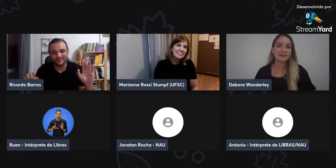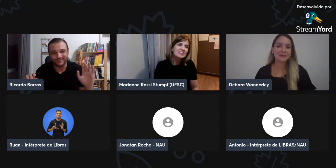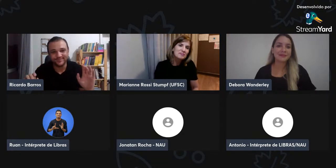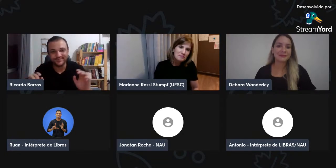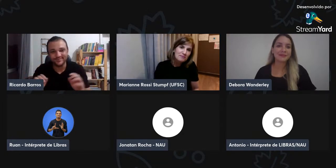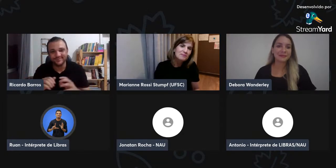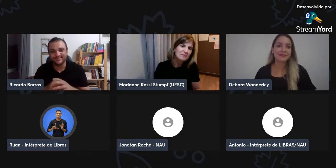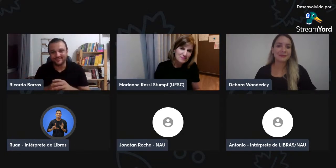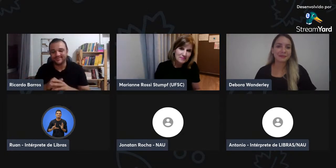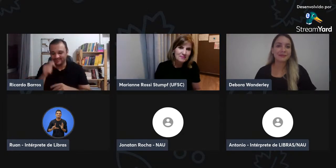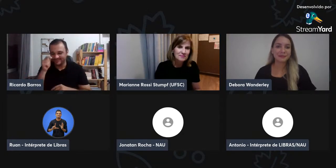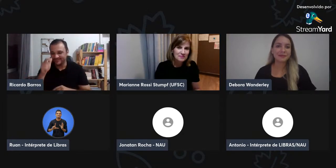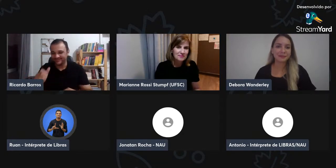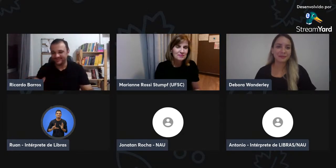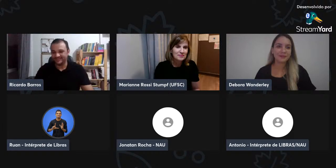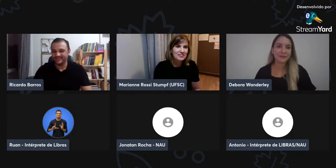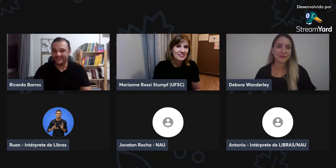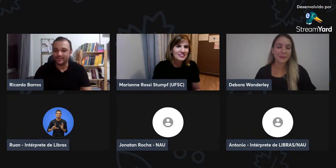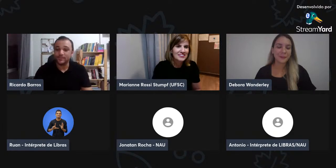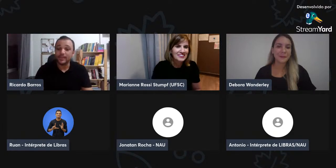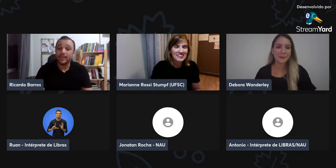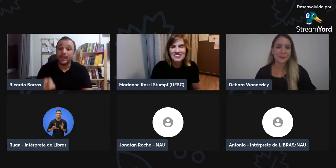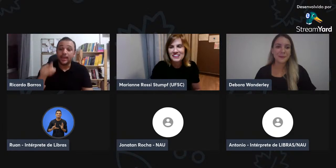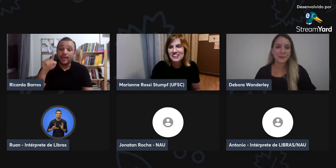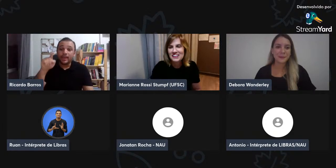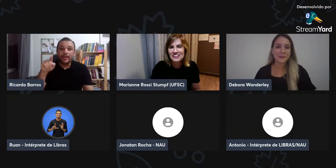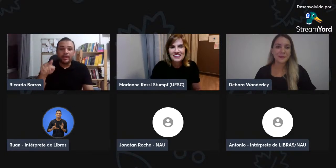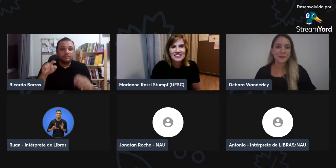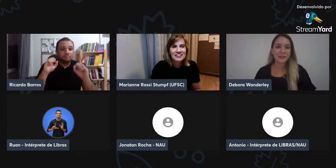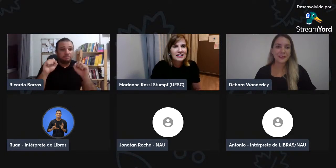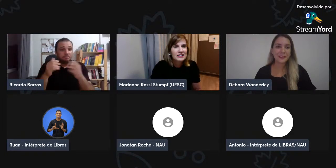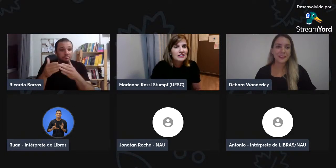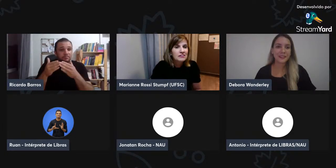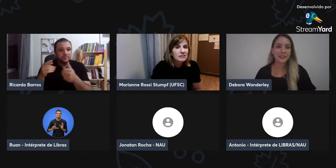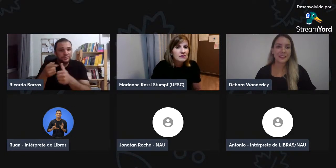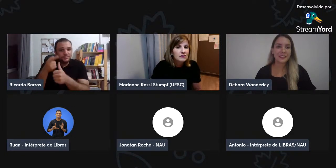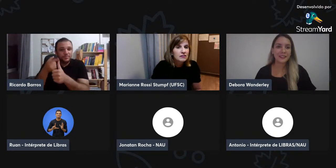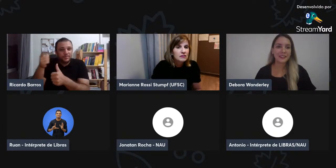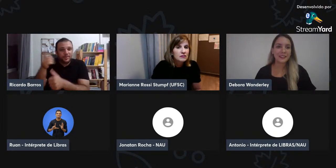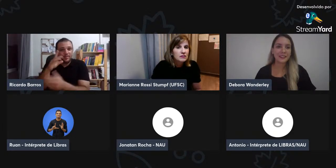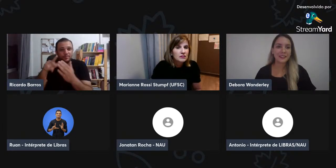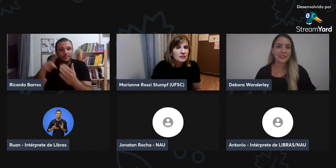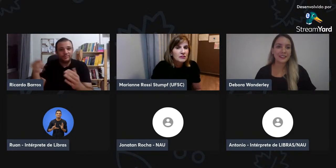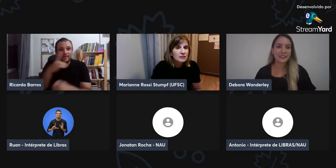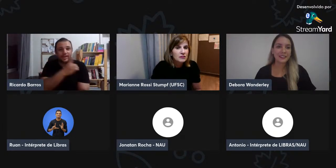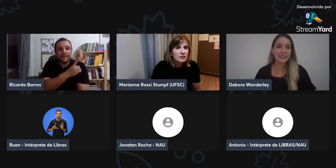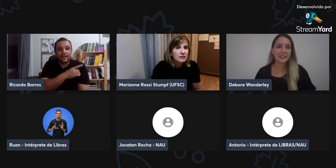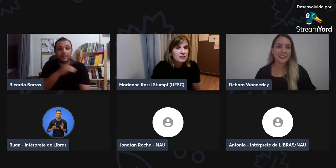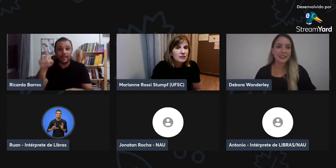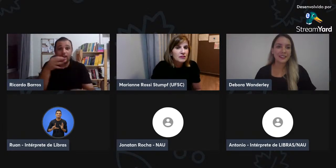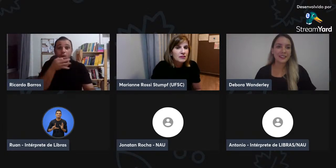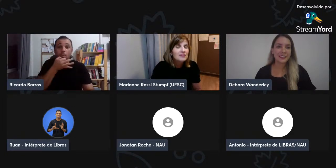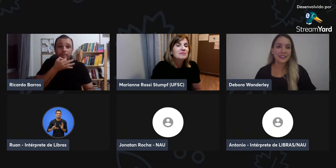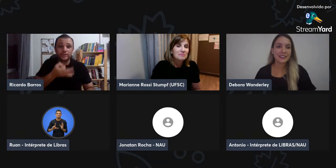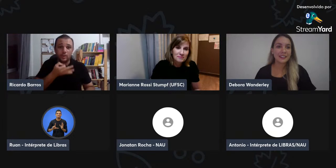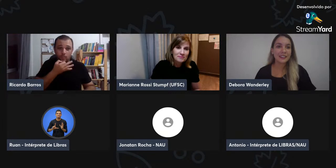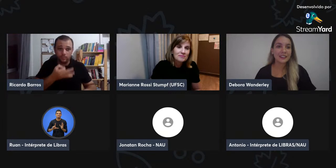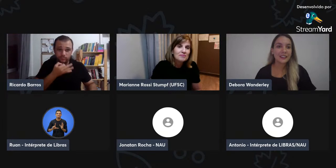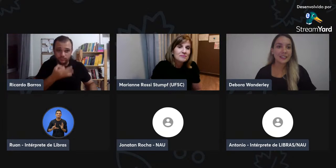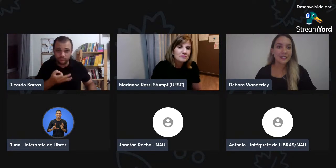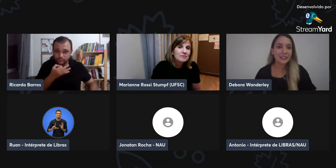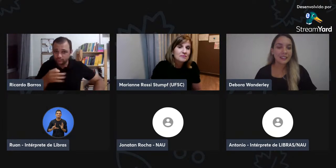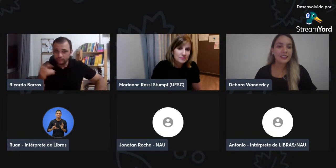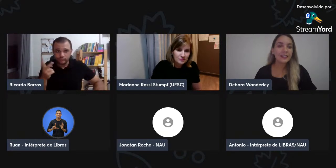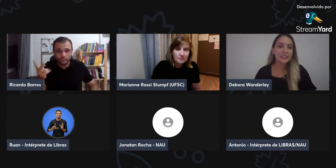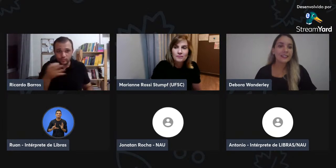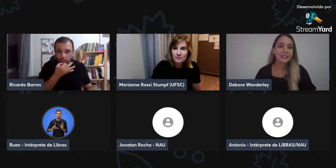é algo concreto. Que permanece por muito tempo. Então, que legal